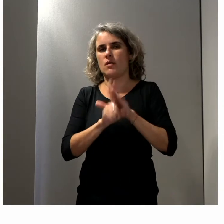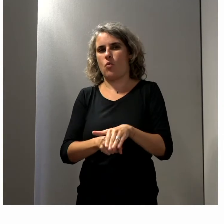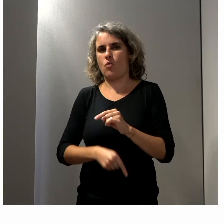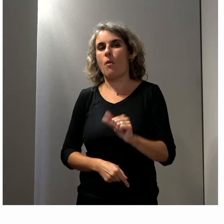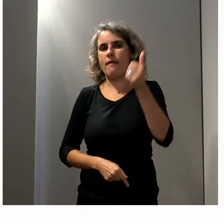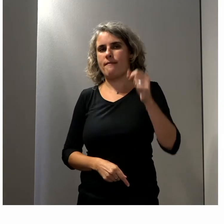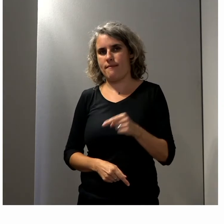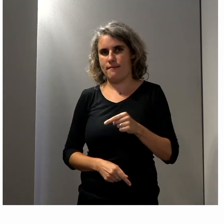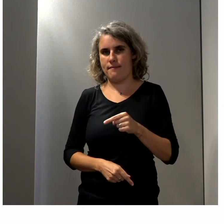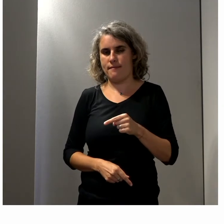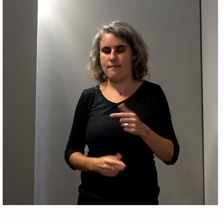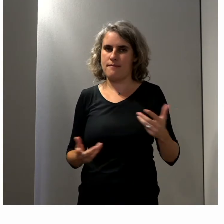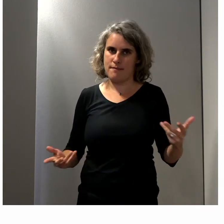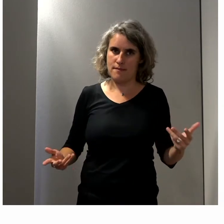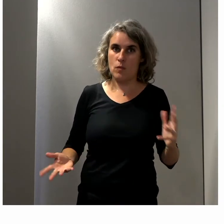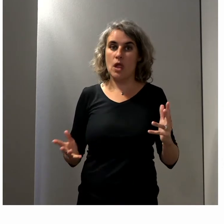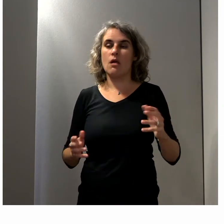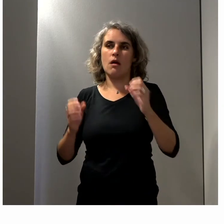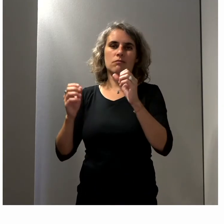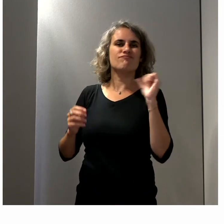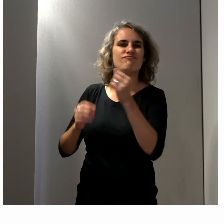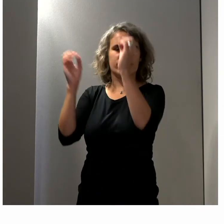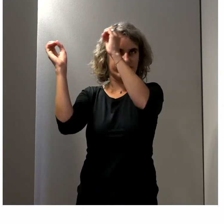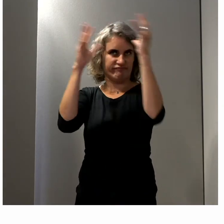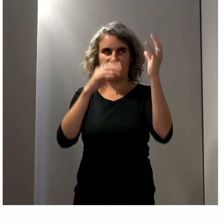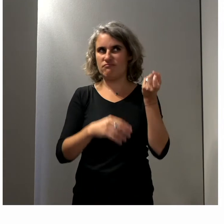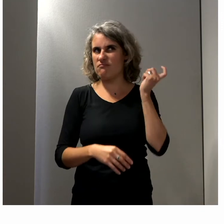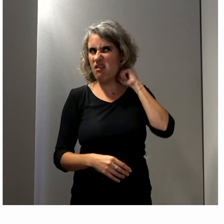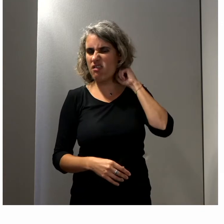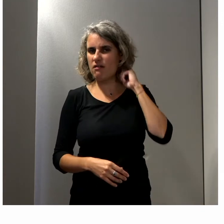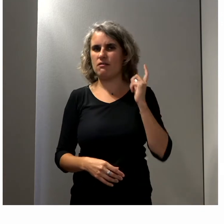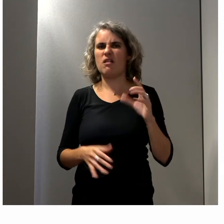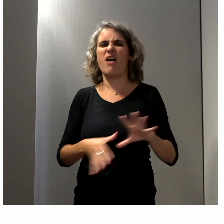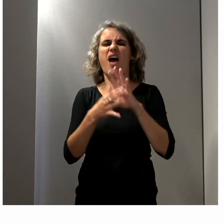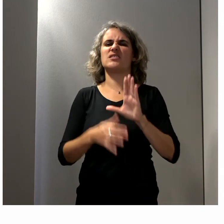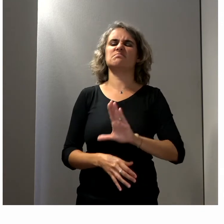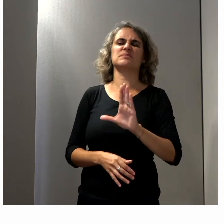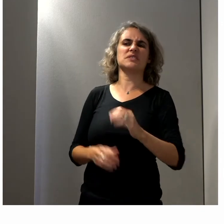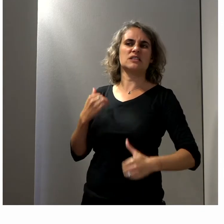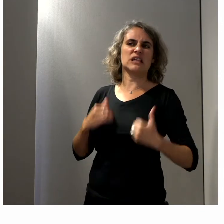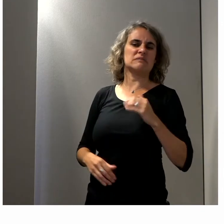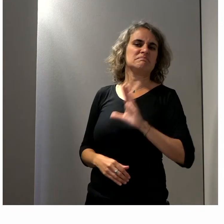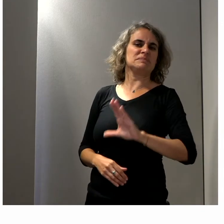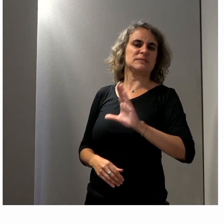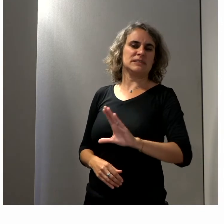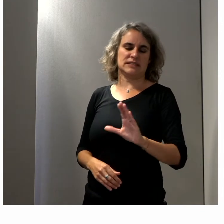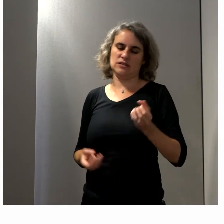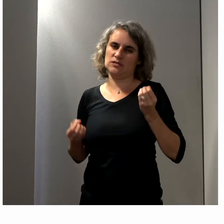discrimination en France. Certement, les représentations sont biaisées, beaucoup de stéréotypes sont attachés aux personnes en situation de handicap,